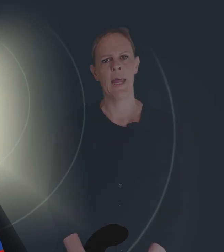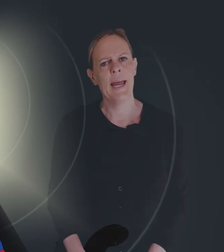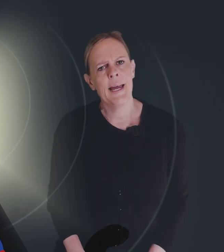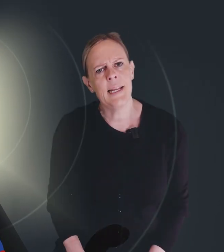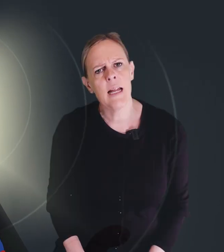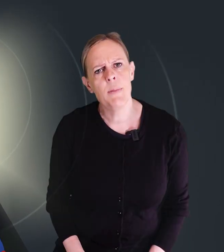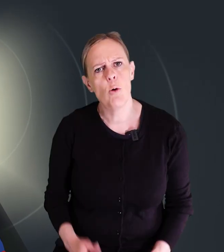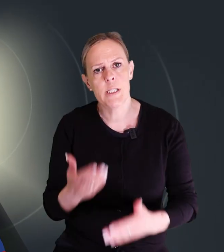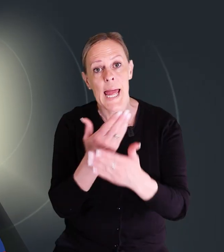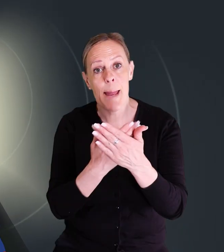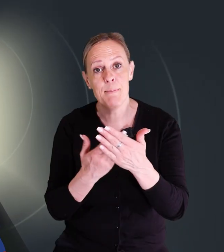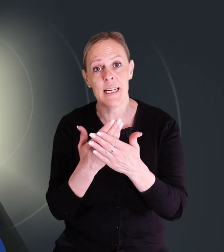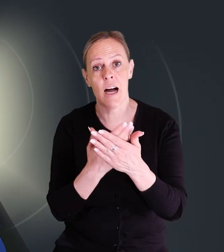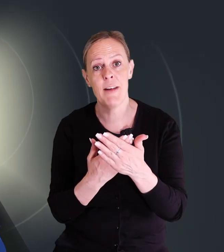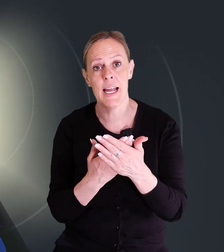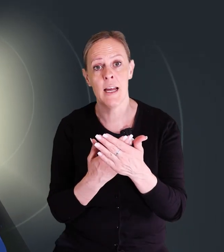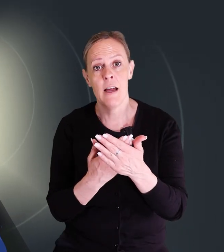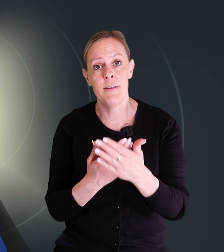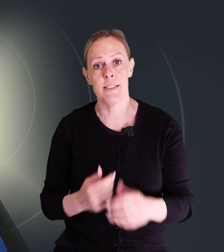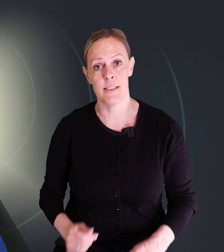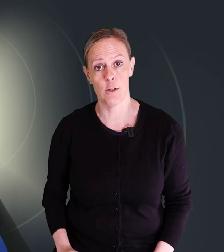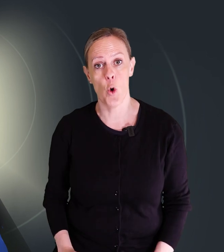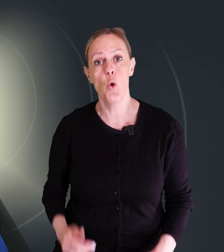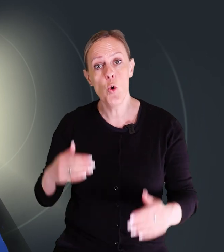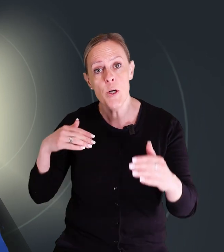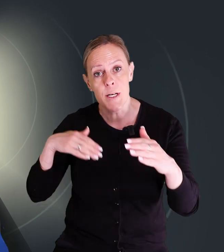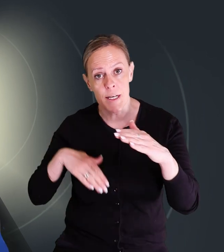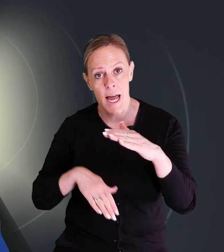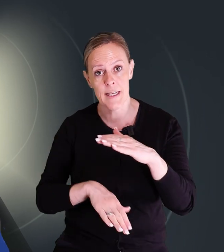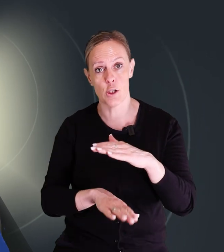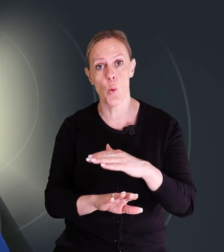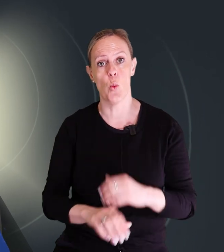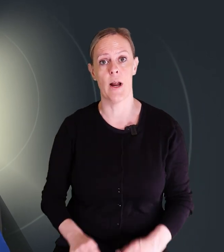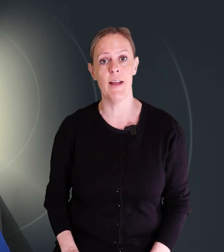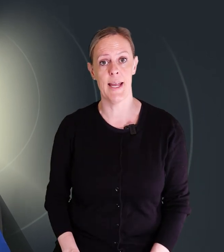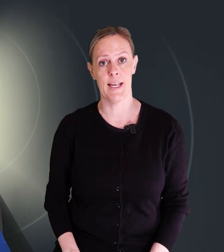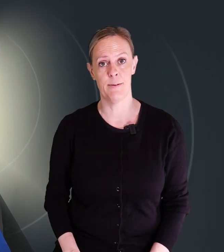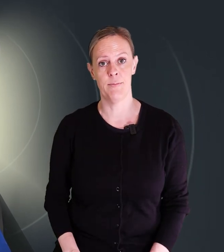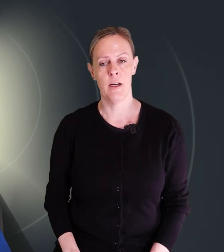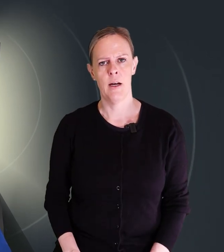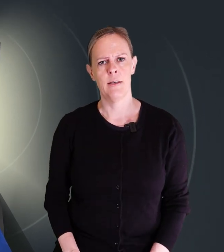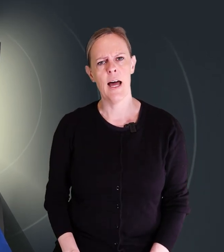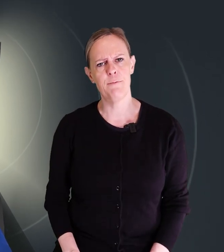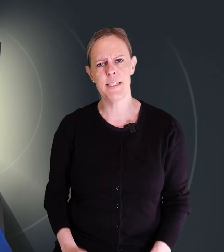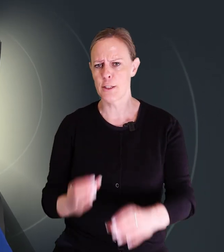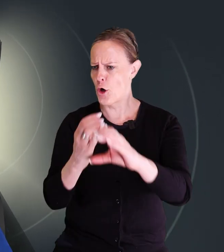Lilla Miao's hemliga väg visar sig gå under den stora vägen. Där finns ett